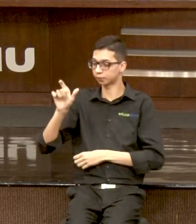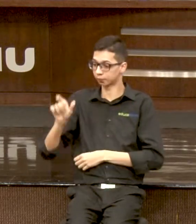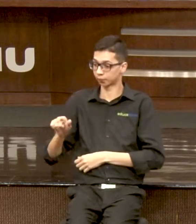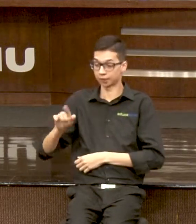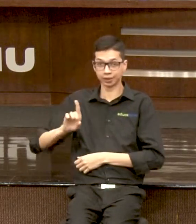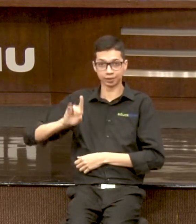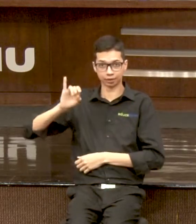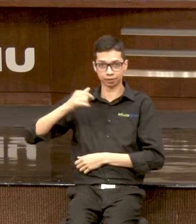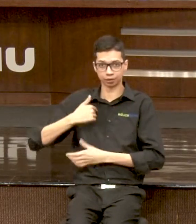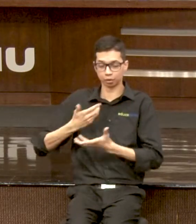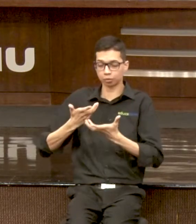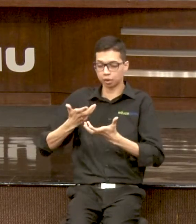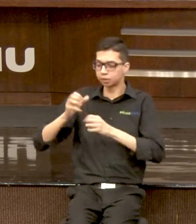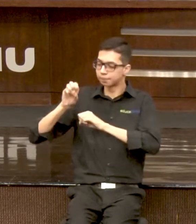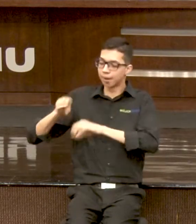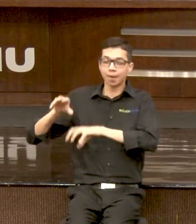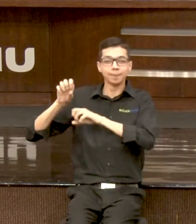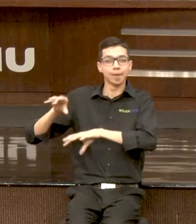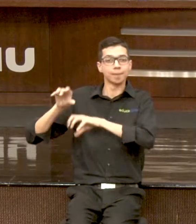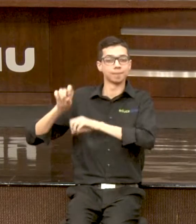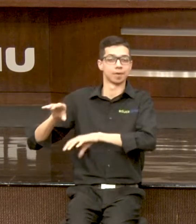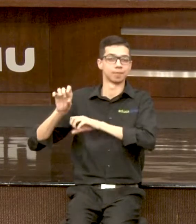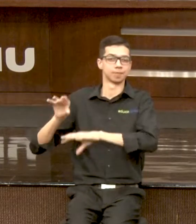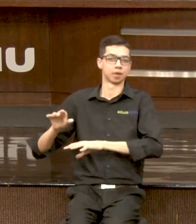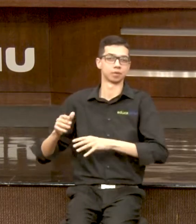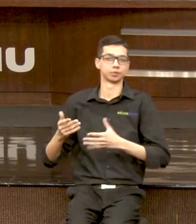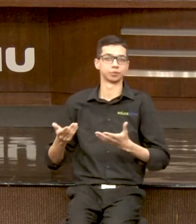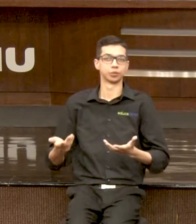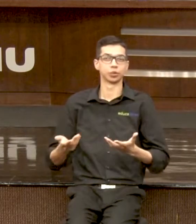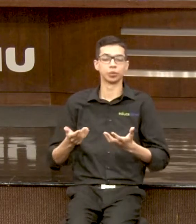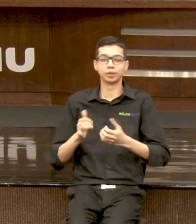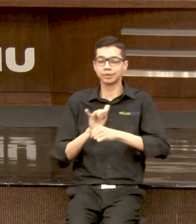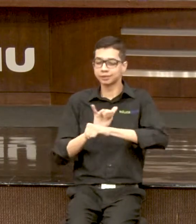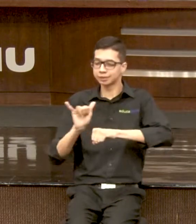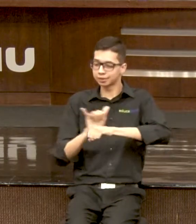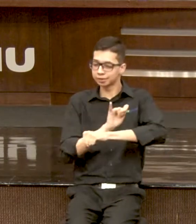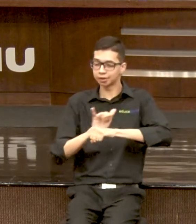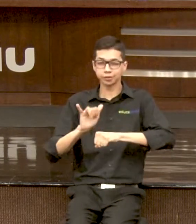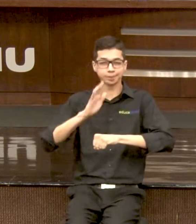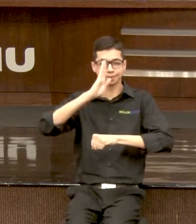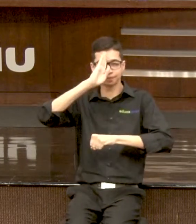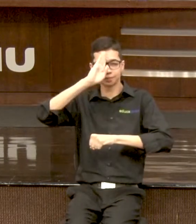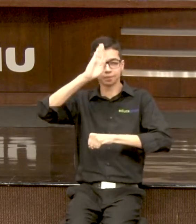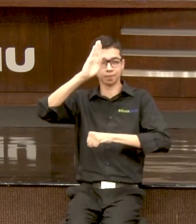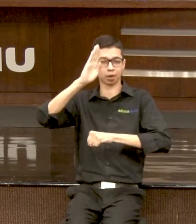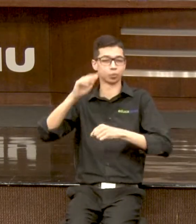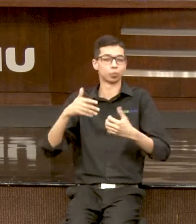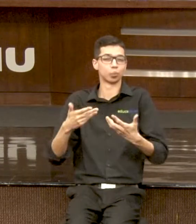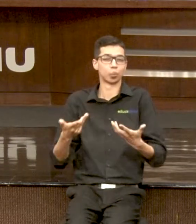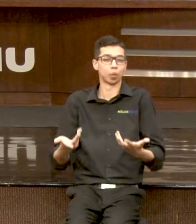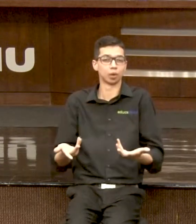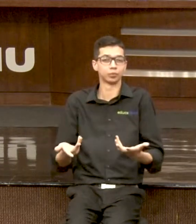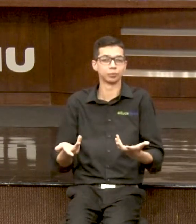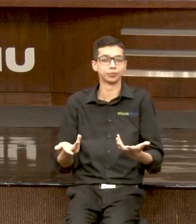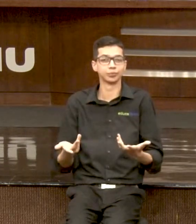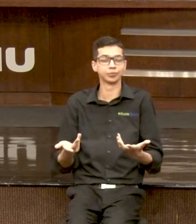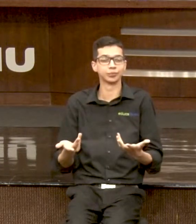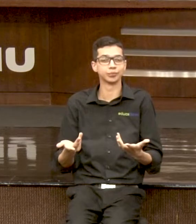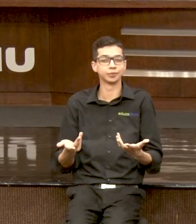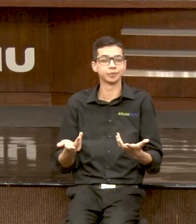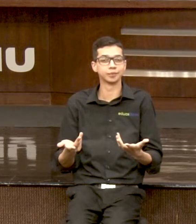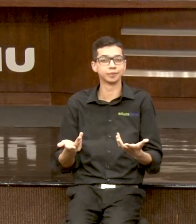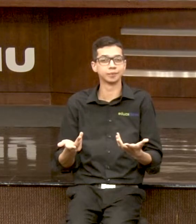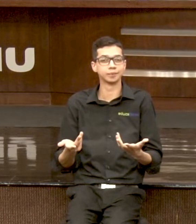deficiência intelectual, a principal estratégia nossa é que tudo isso fique muito